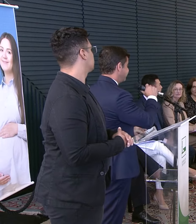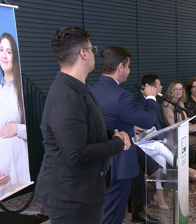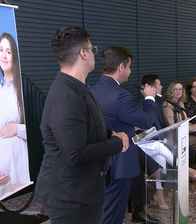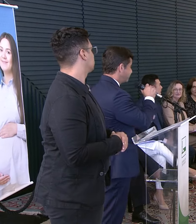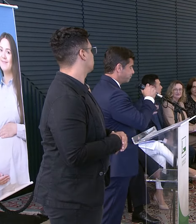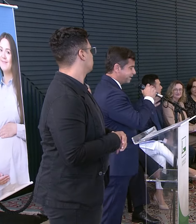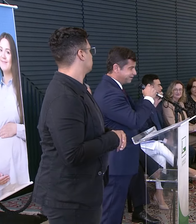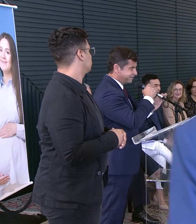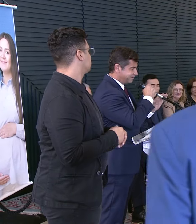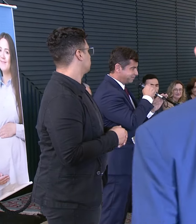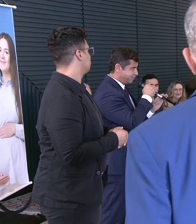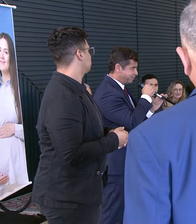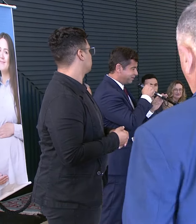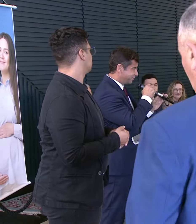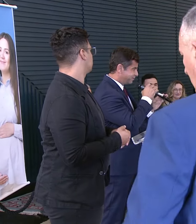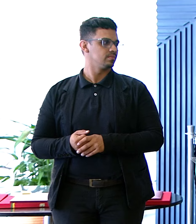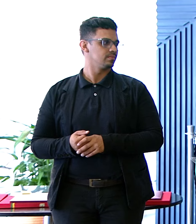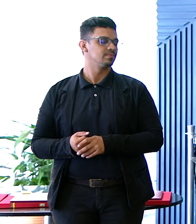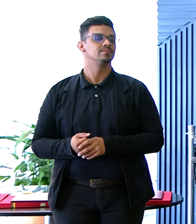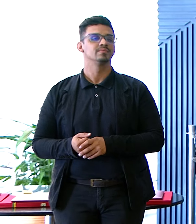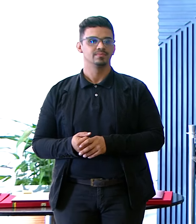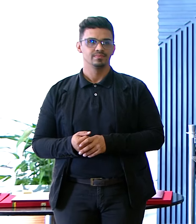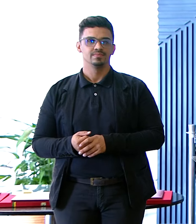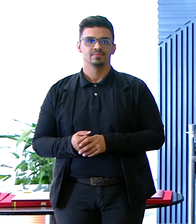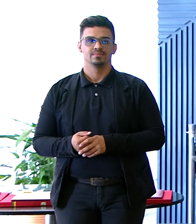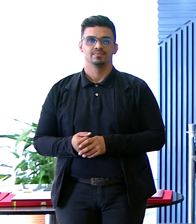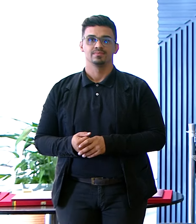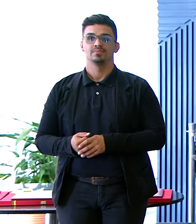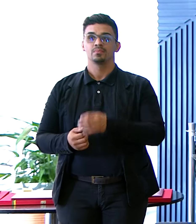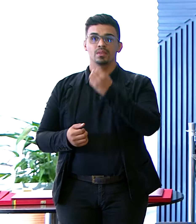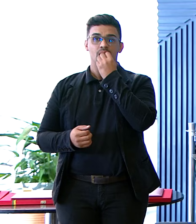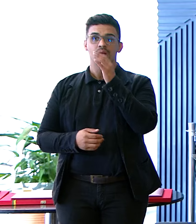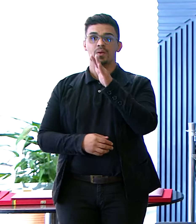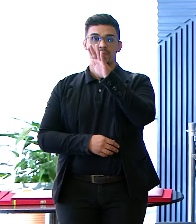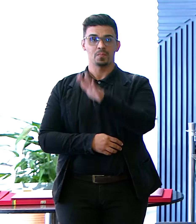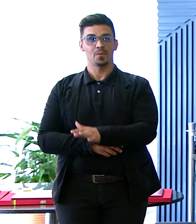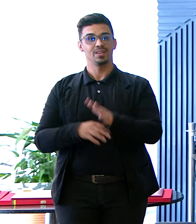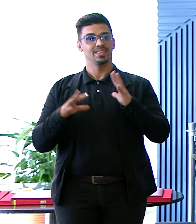Bem Primeiro Boa tarde